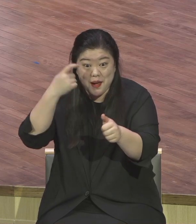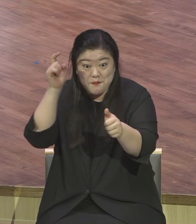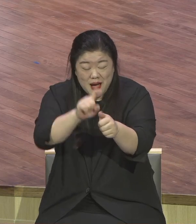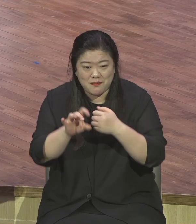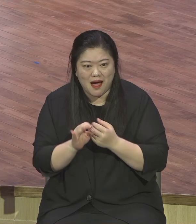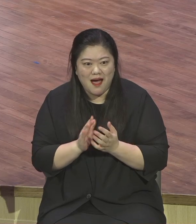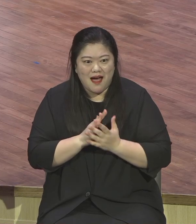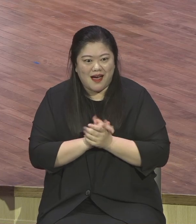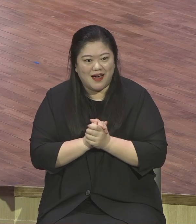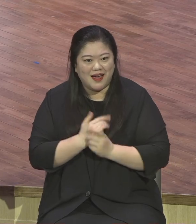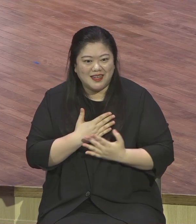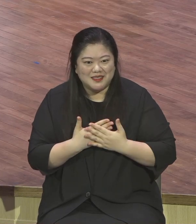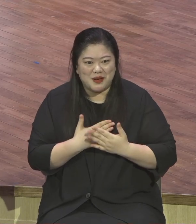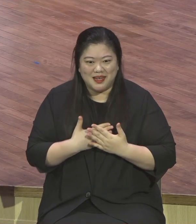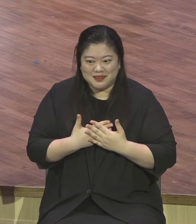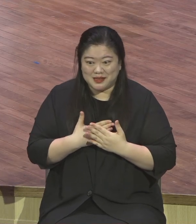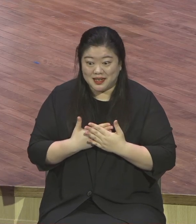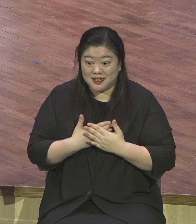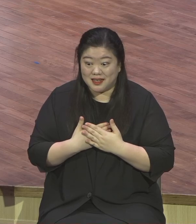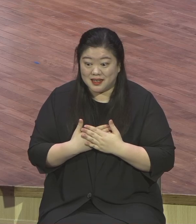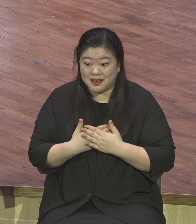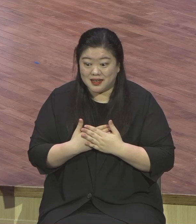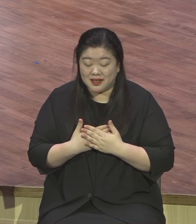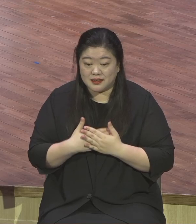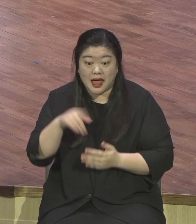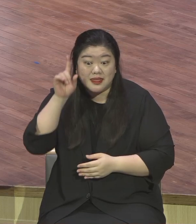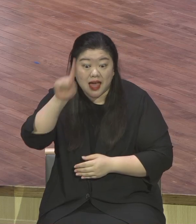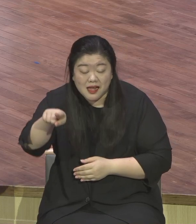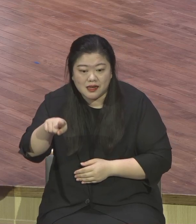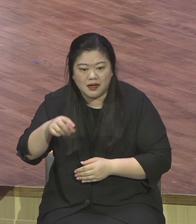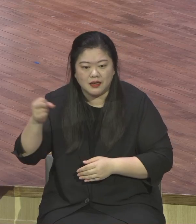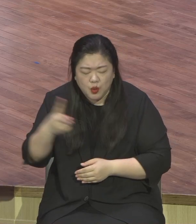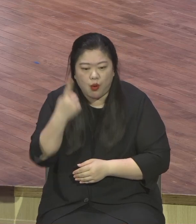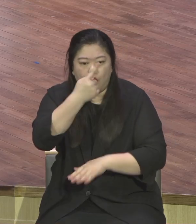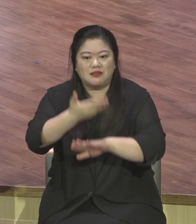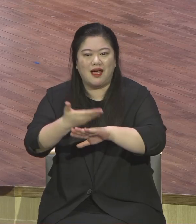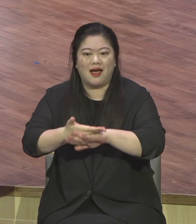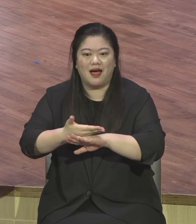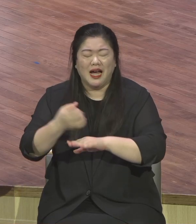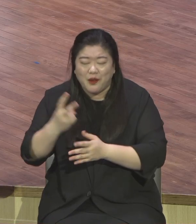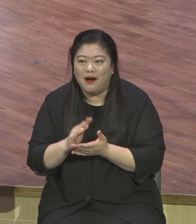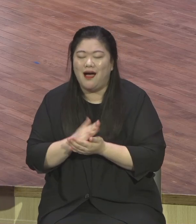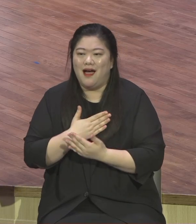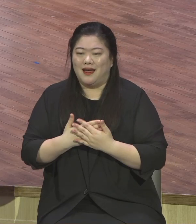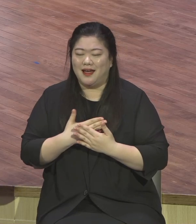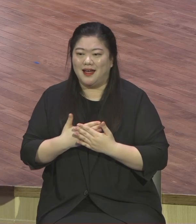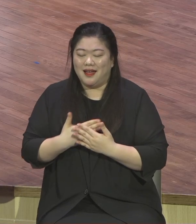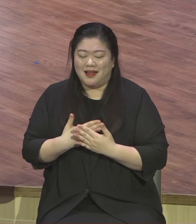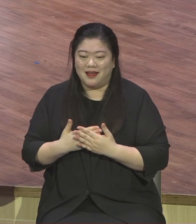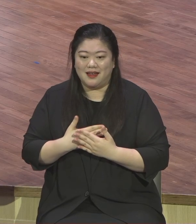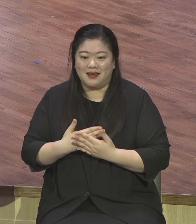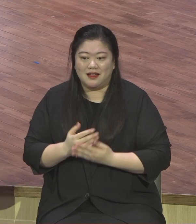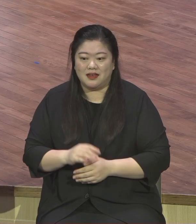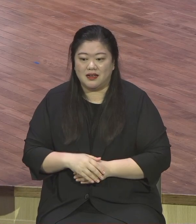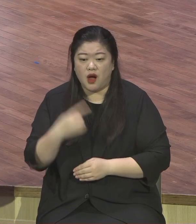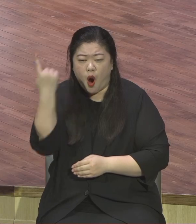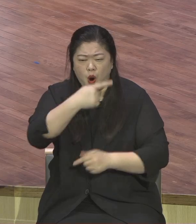이런 질문을 지루하다 실증 난다 그런 거 없잖아요